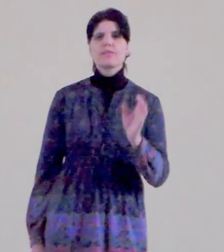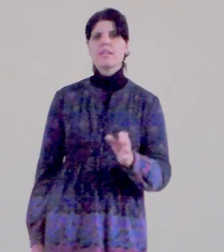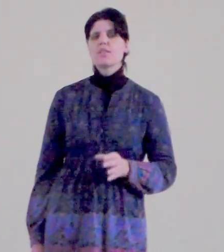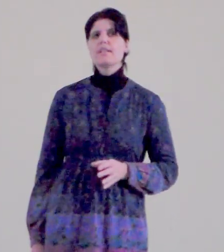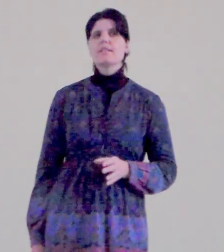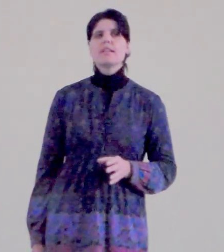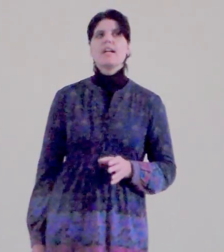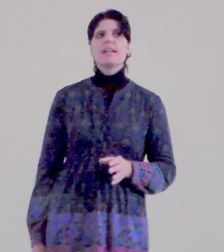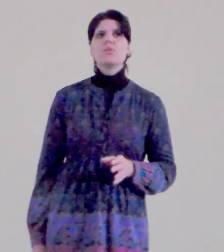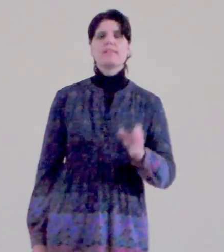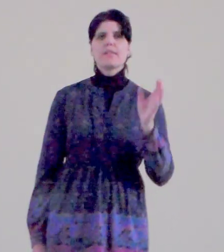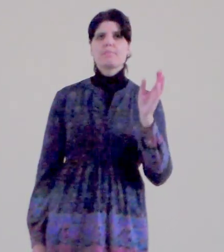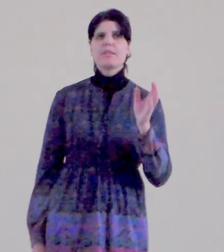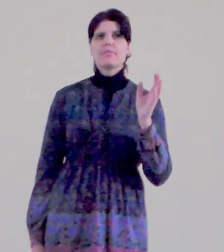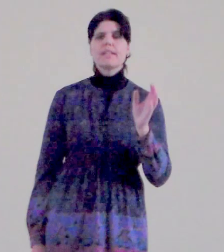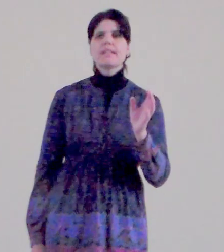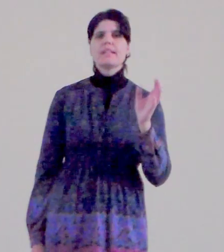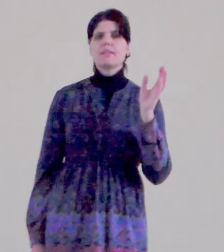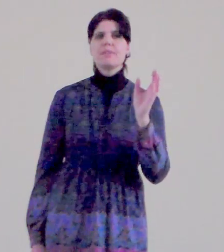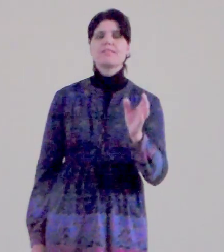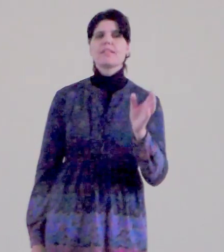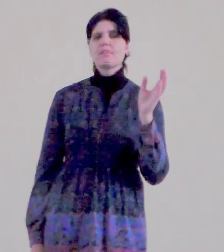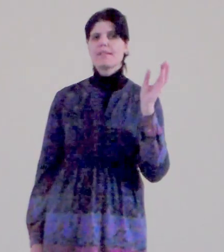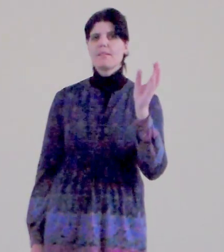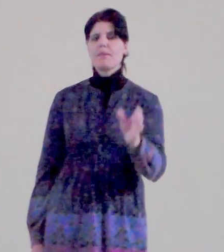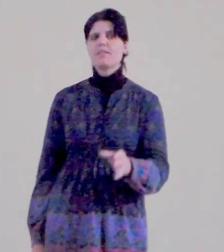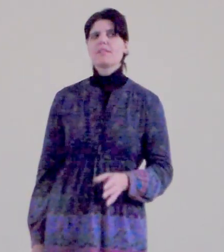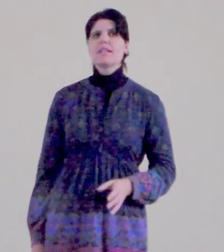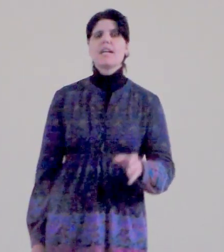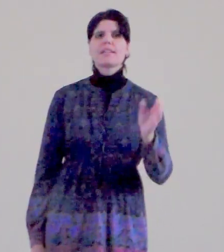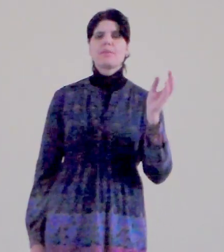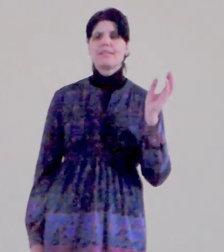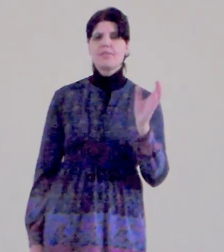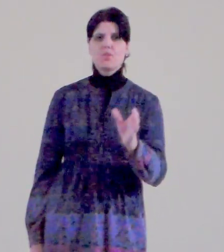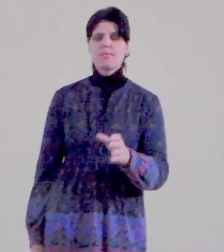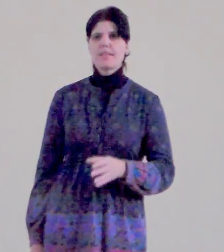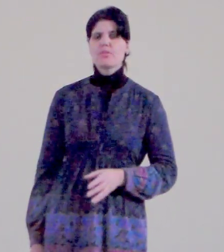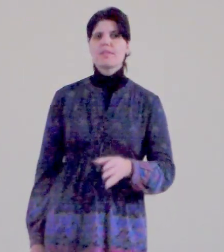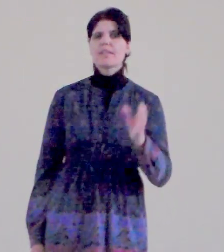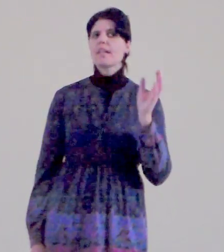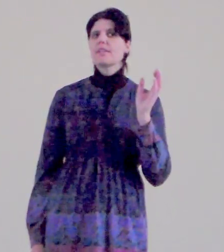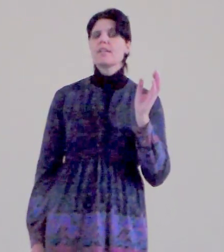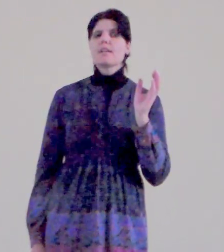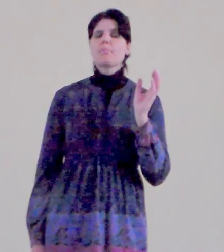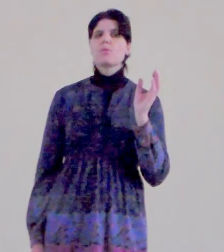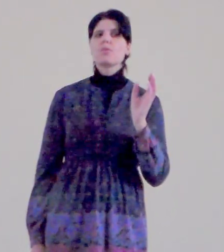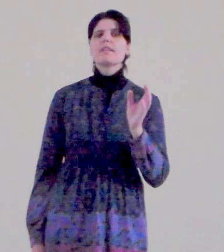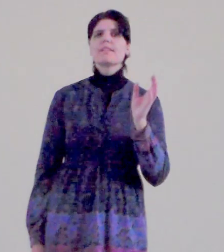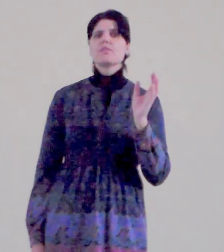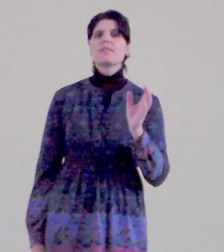zdaří, Haleluja, ať vás Pan vede na tým místach, kde máte být, ať nemáte v ničem nedostatek, ať proživáte ten